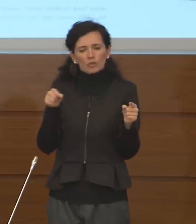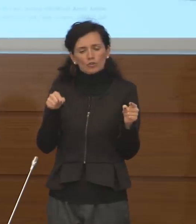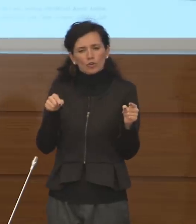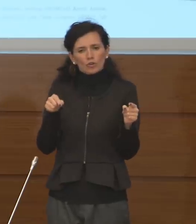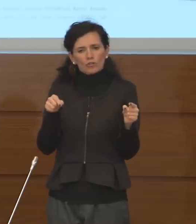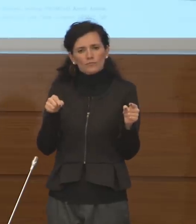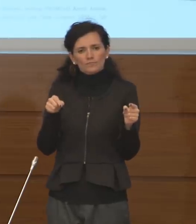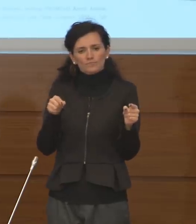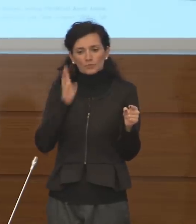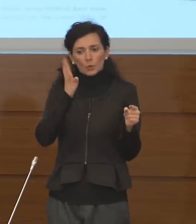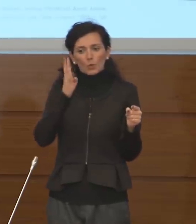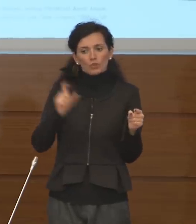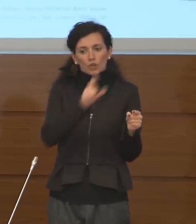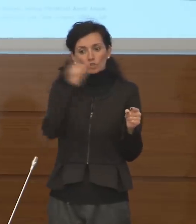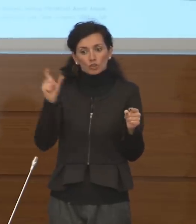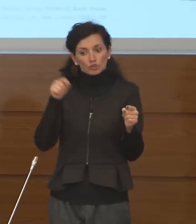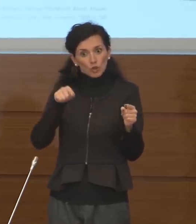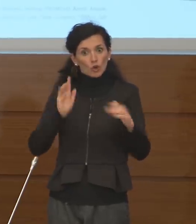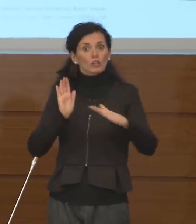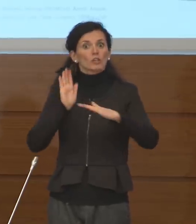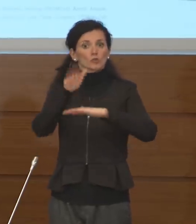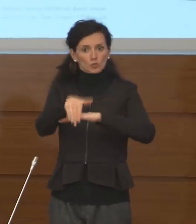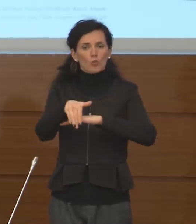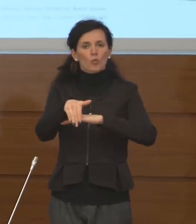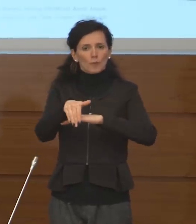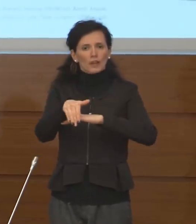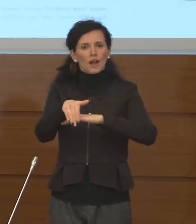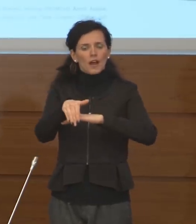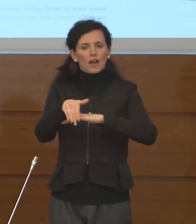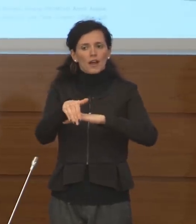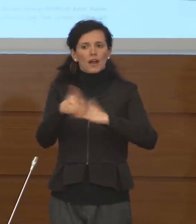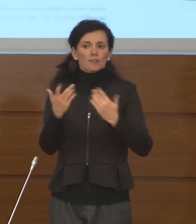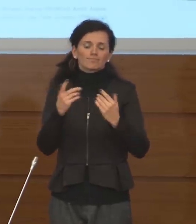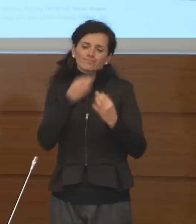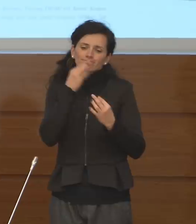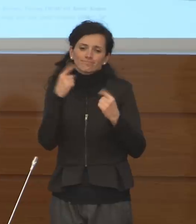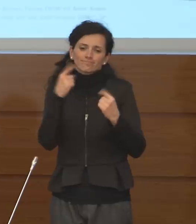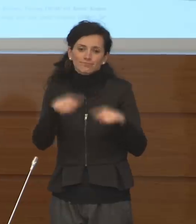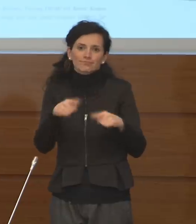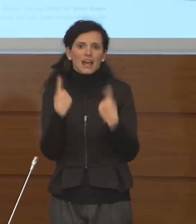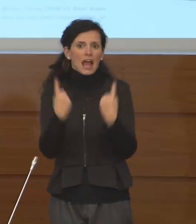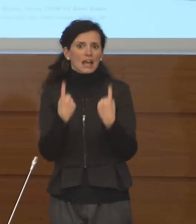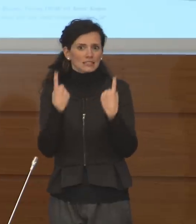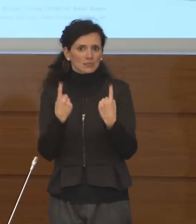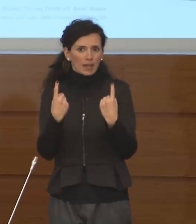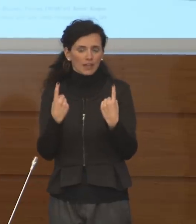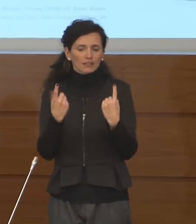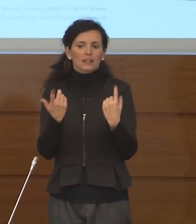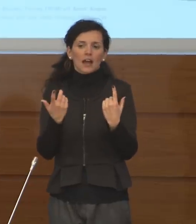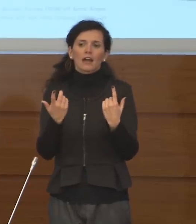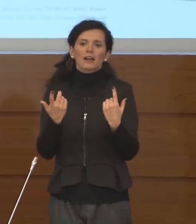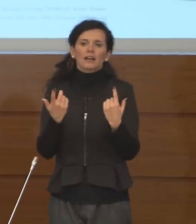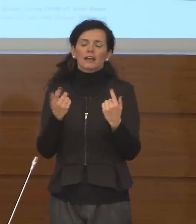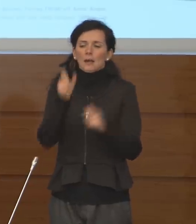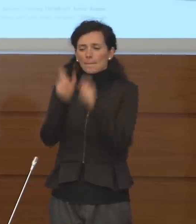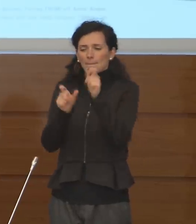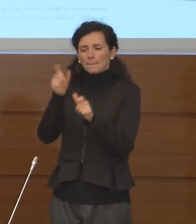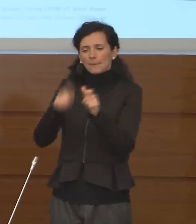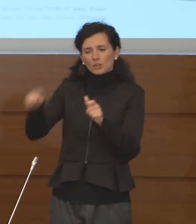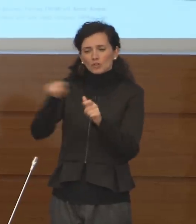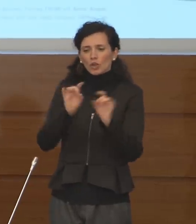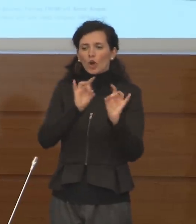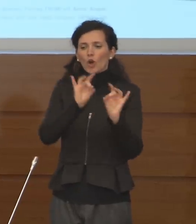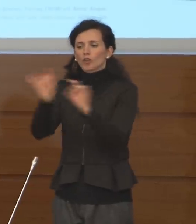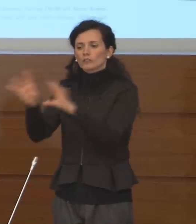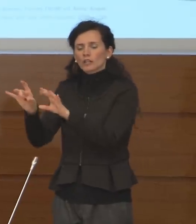del periodo dei 14 giorni perché insomma il dato che si presume che siano persone che si siano contagiate